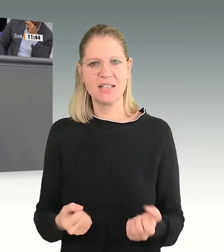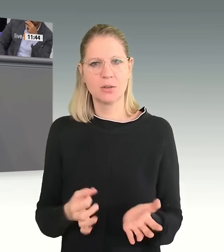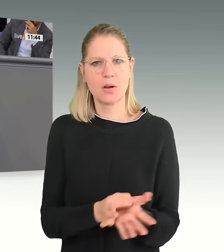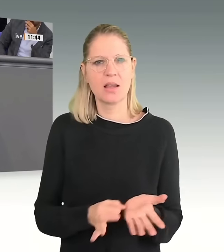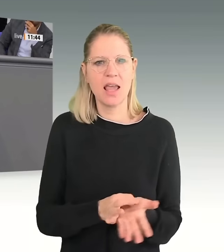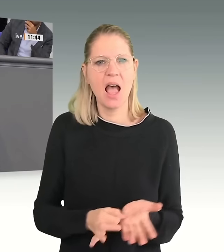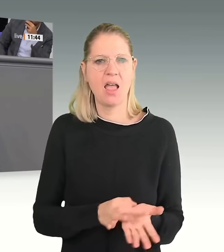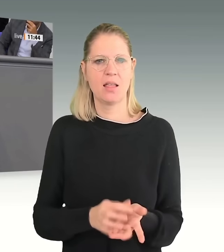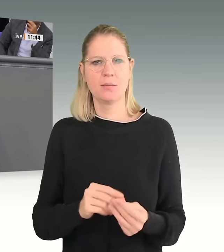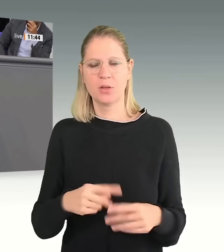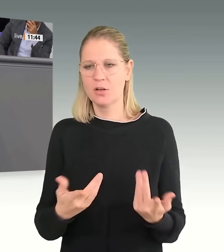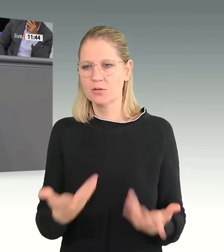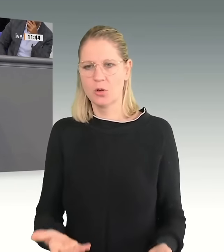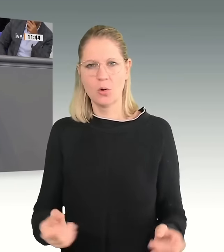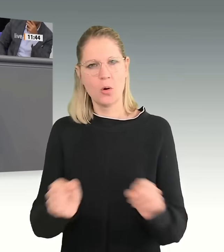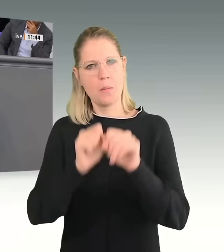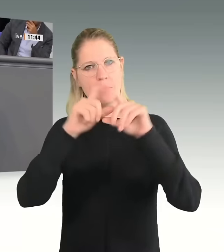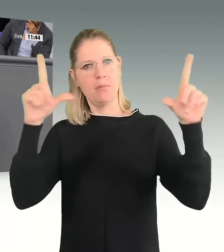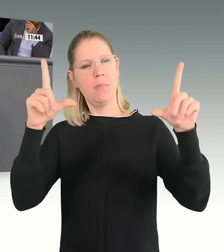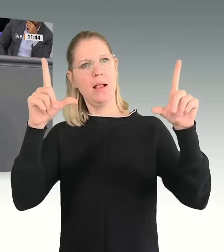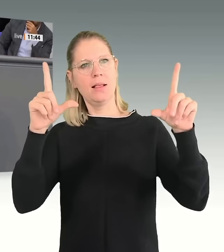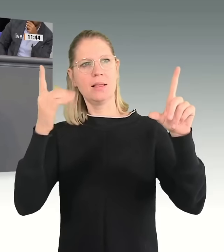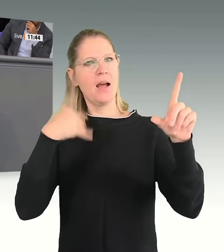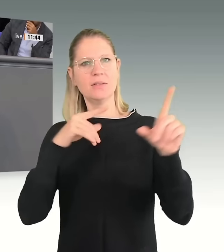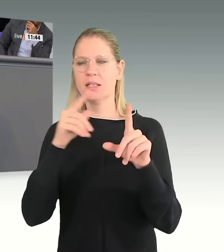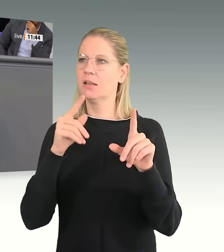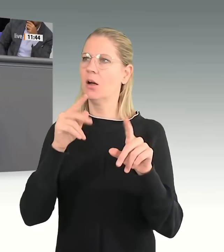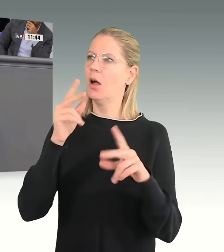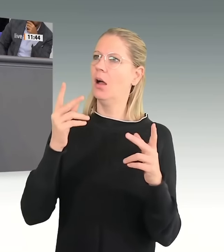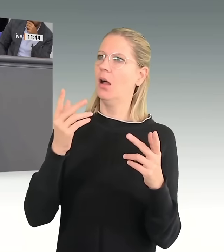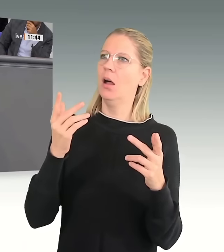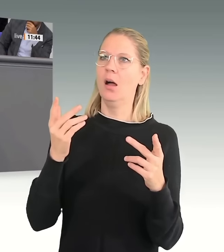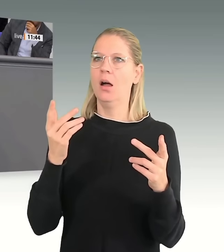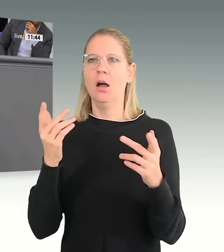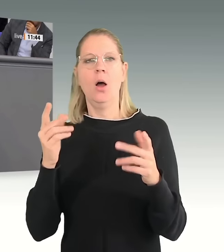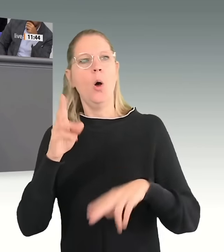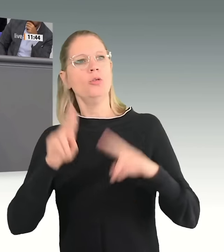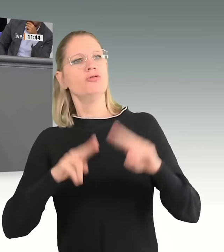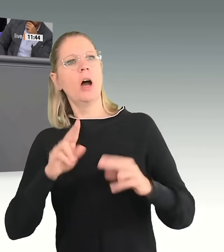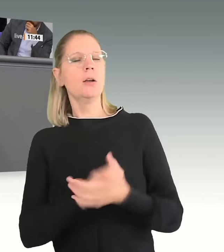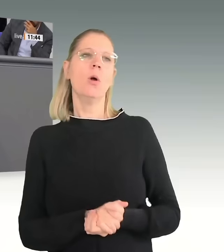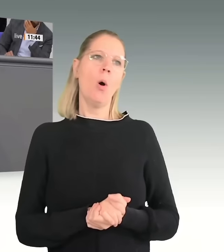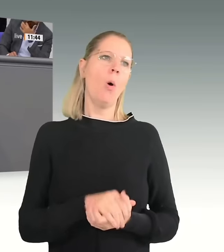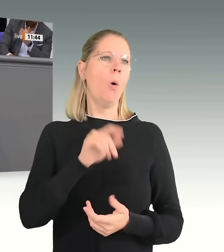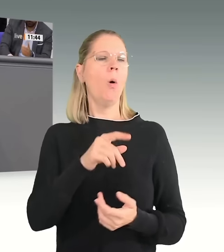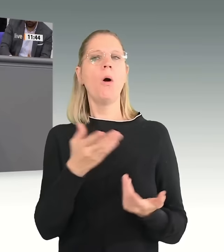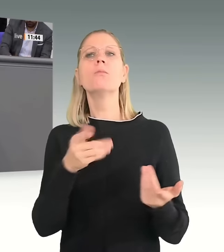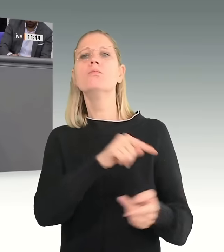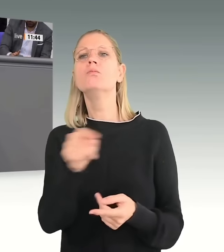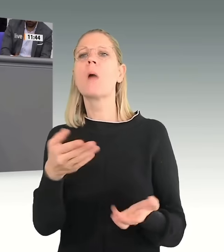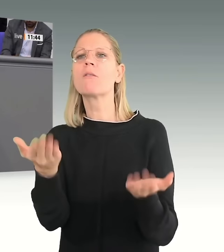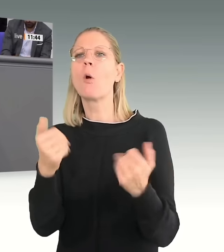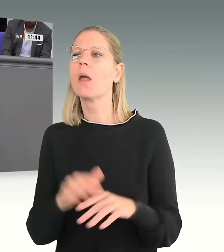eben ein Menschenbild, das nicht nach Herkunft und Nationalität unterscheidet. Hier berufen Sie sich regelmäßig auf das Urteil des